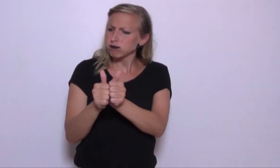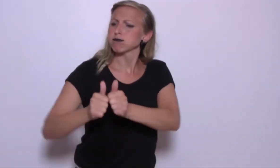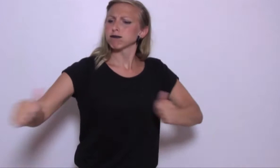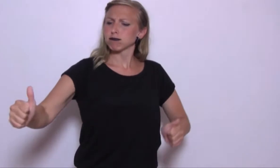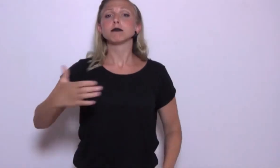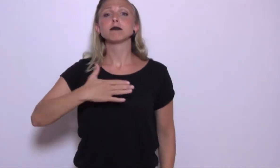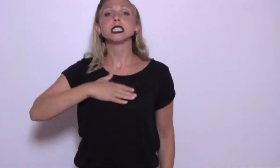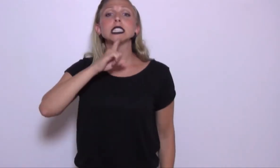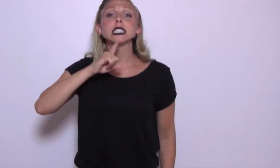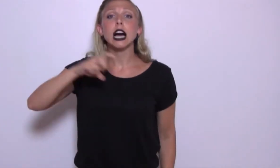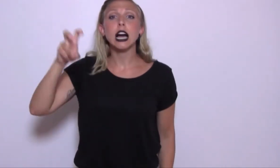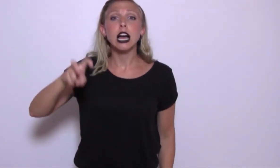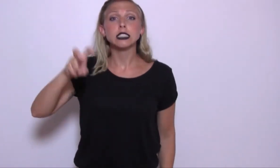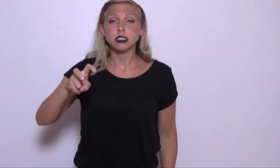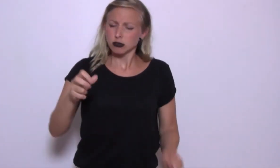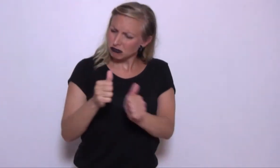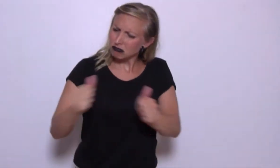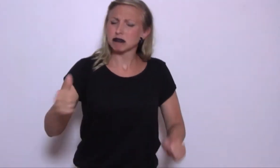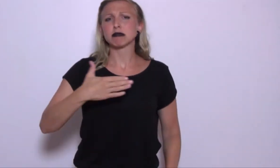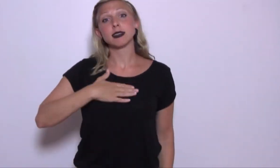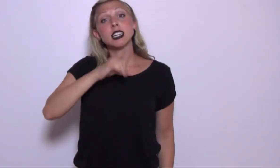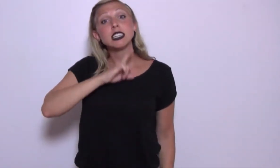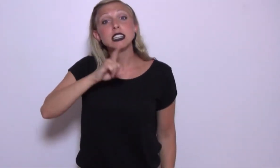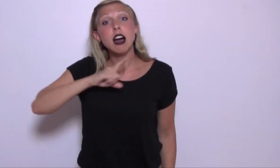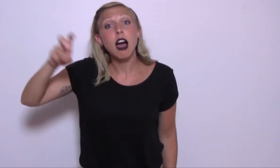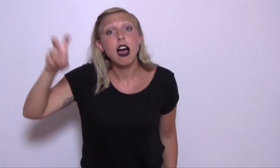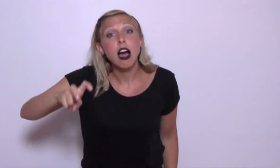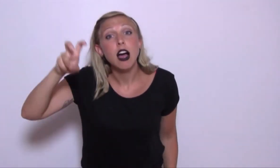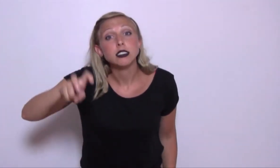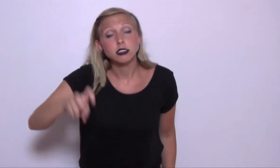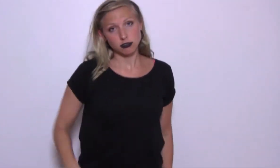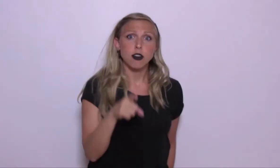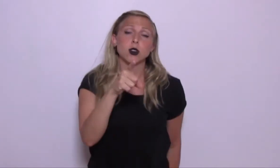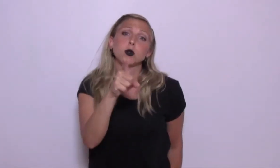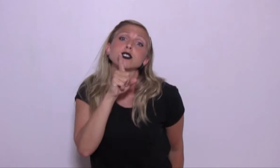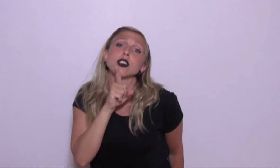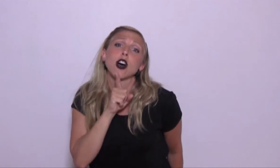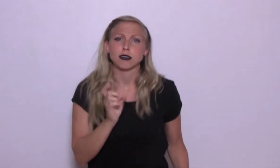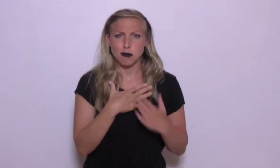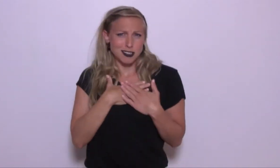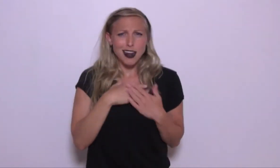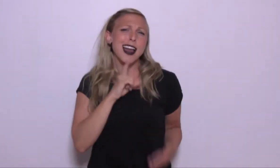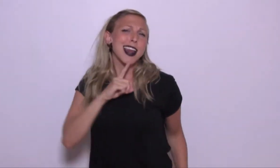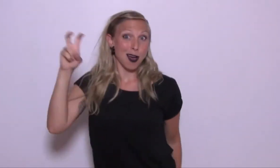skilja sig från min lilla hess Från min lilla hess Vad du snäll, min kära lilla